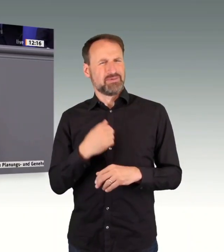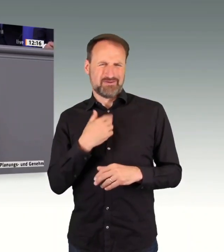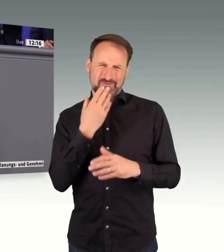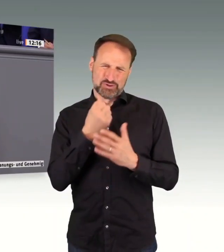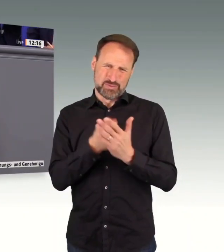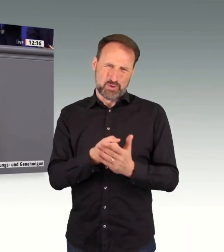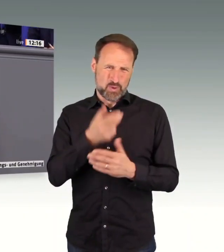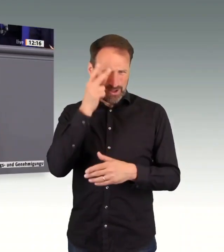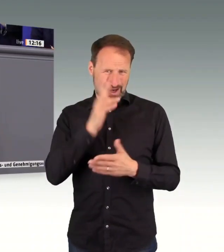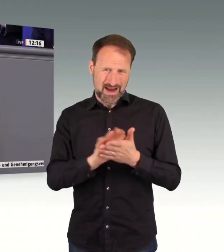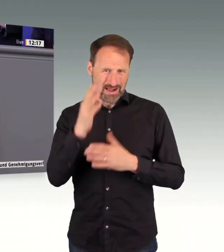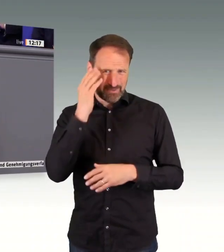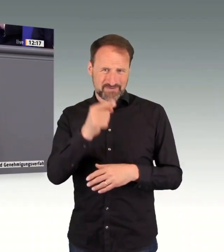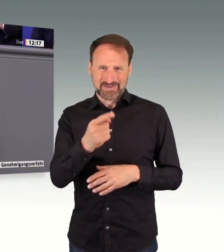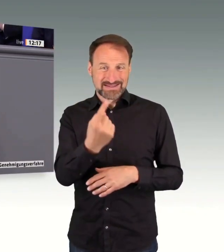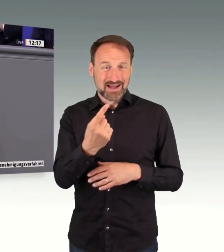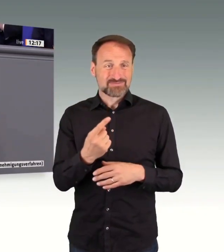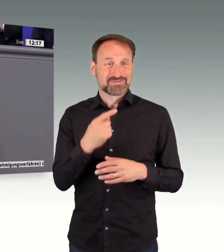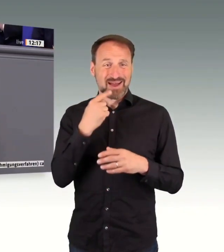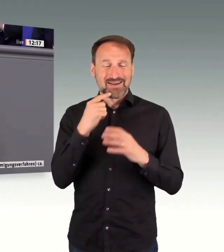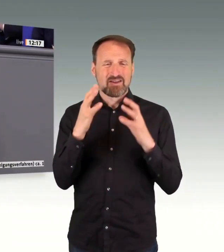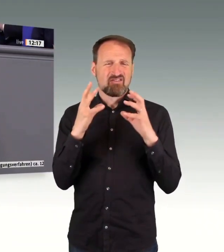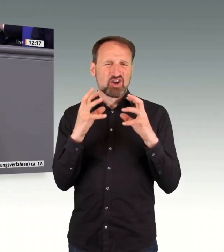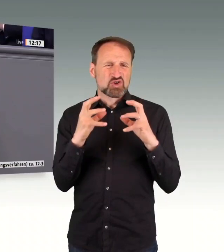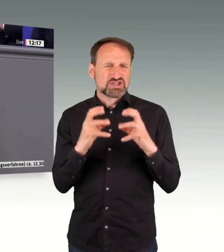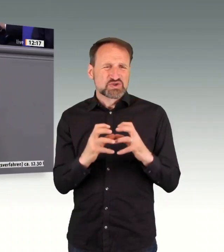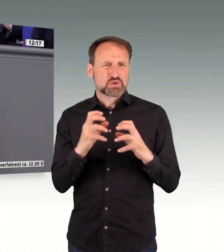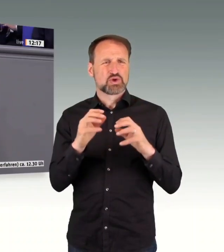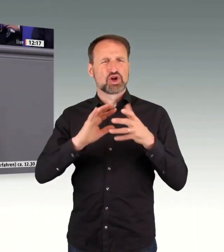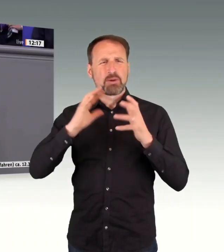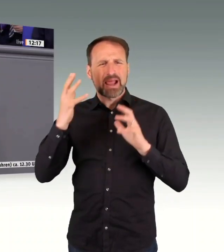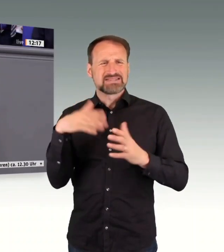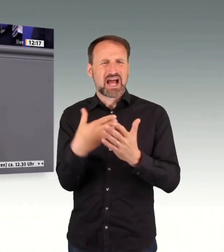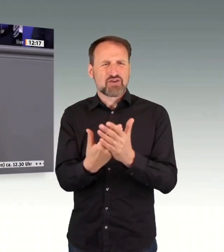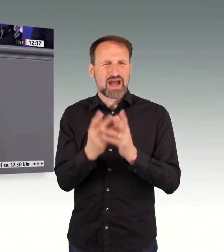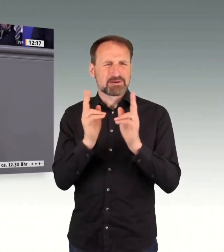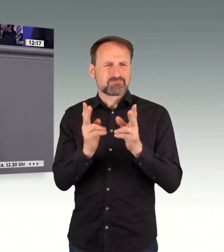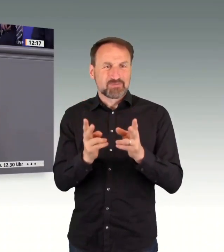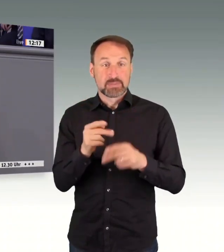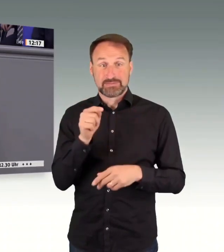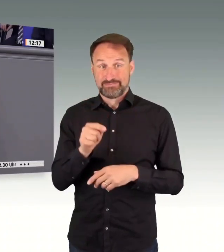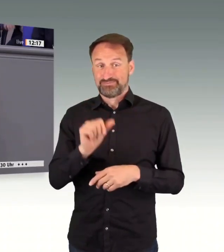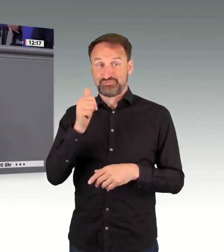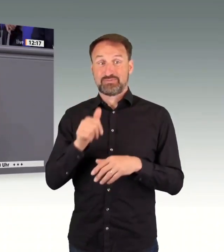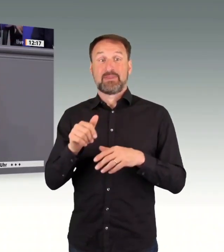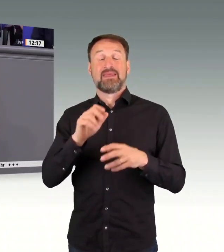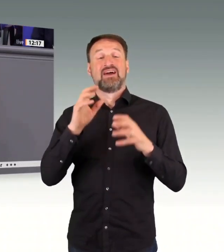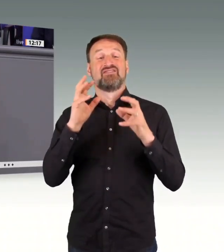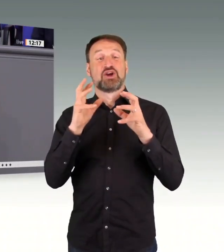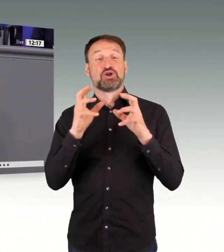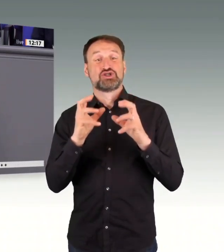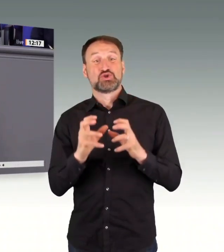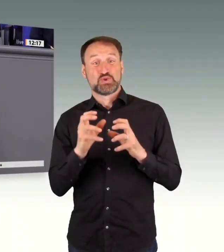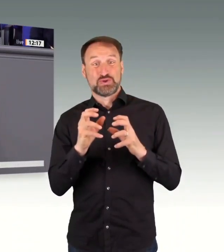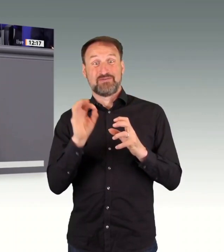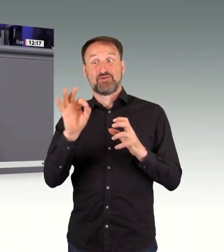Straßen, Schienen, Strecken und den öffentlichen Verkehr, Zitat, gleichermaßen voranbringen, irgendwie also alles fördern und im